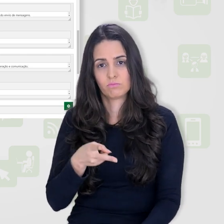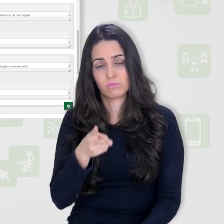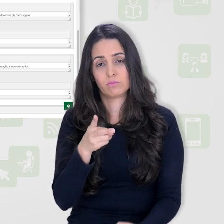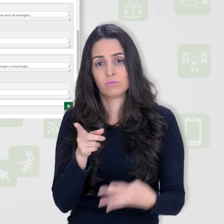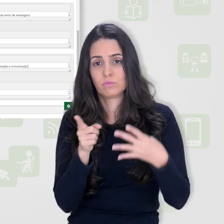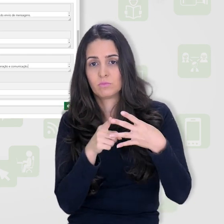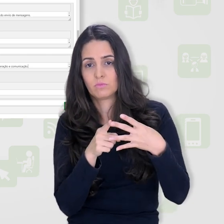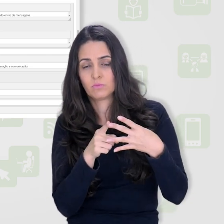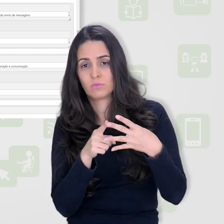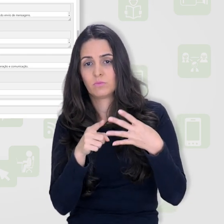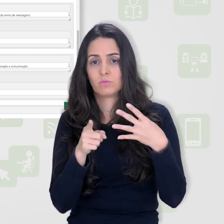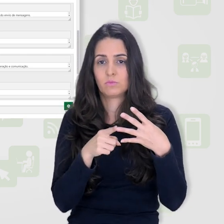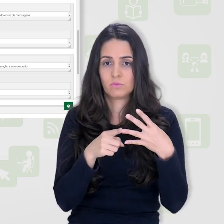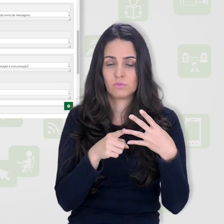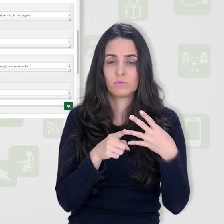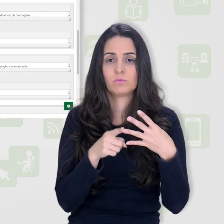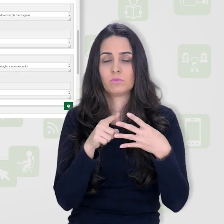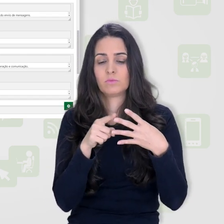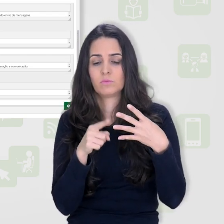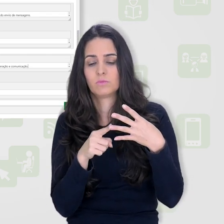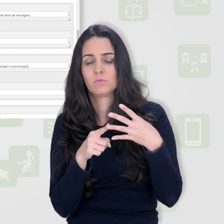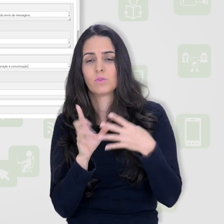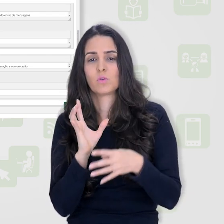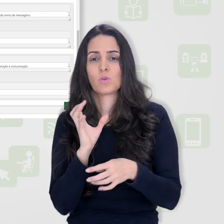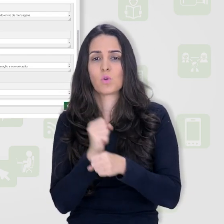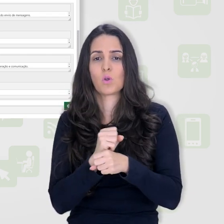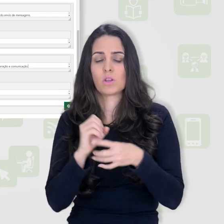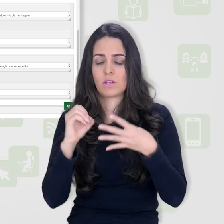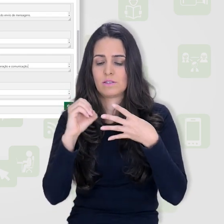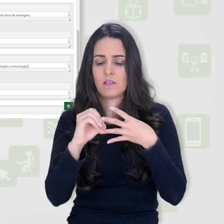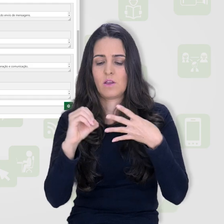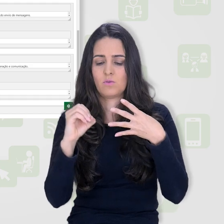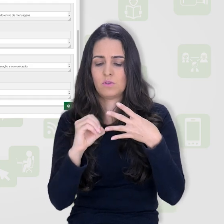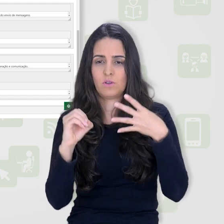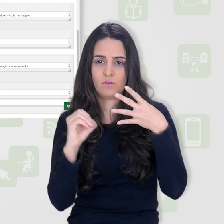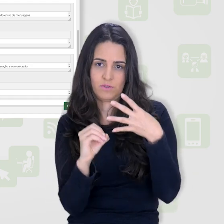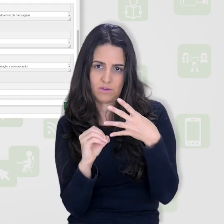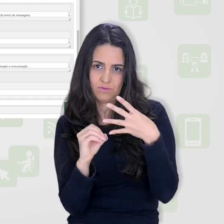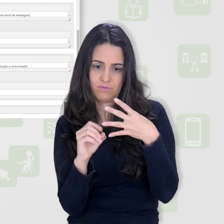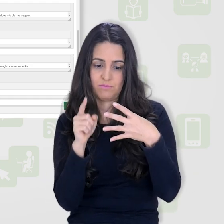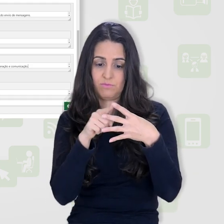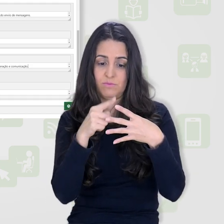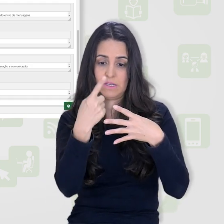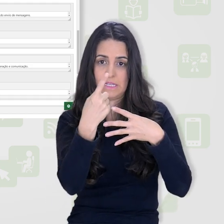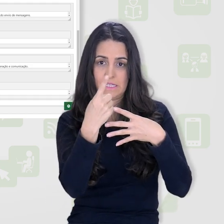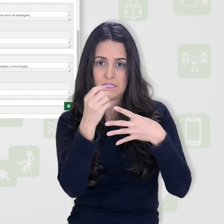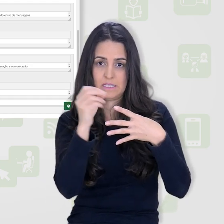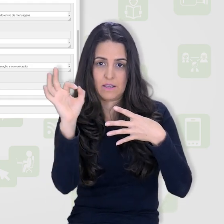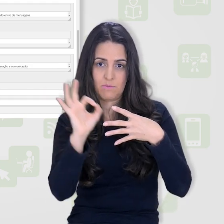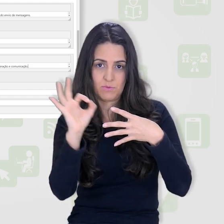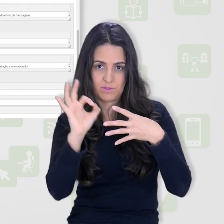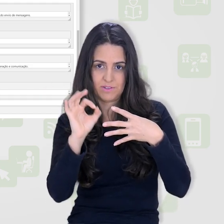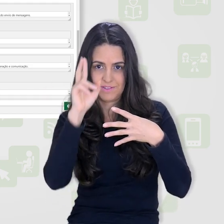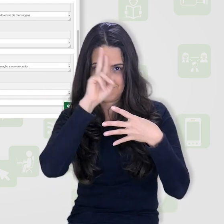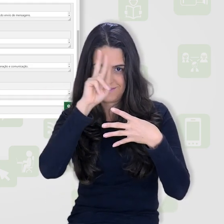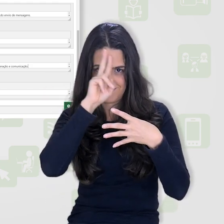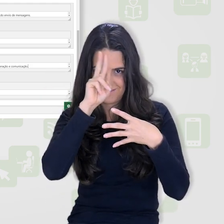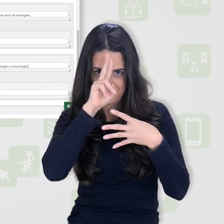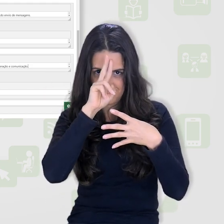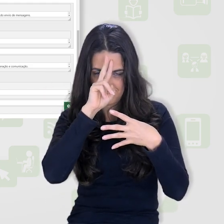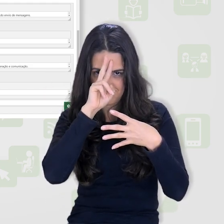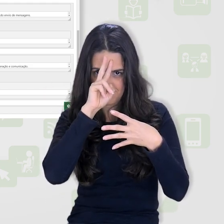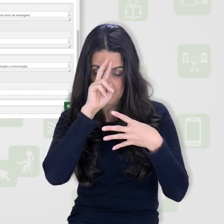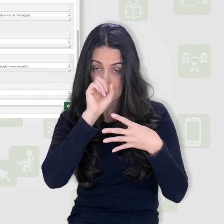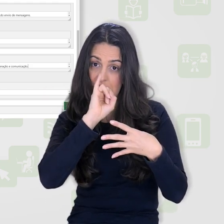então aqui a opção 2 e a opção 3 com nota nenhum. Lembrando aqui que se você tiver optado